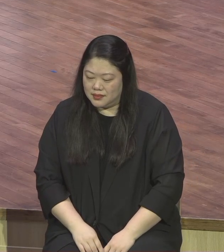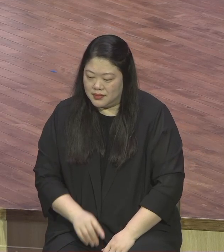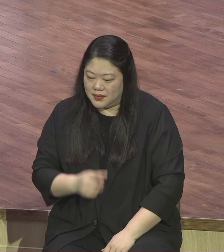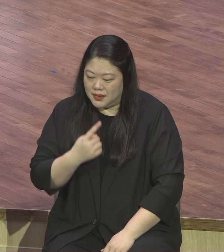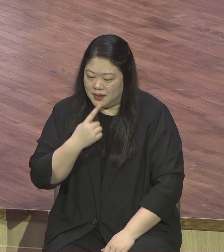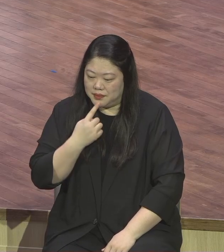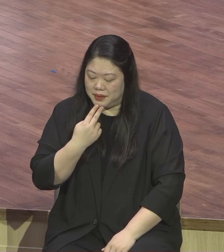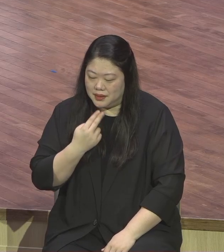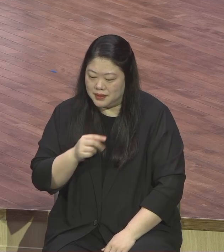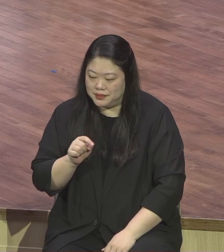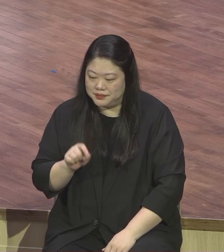되는데